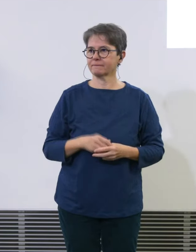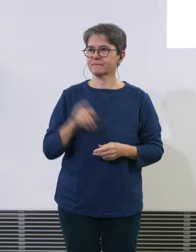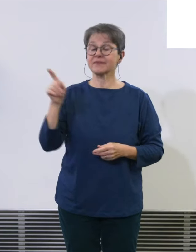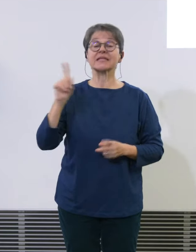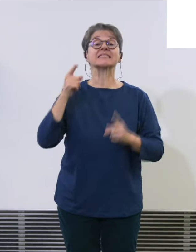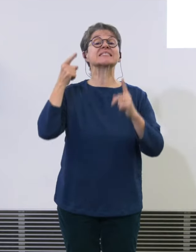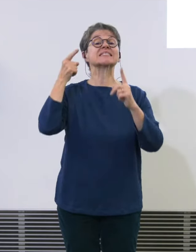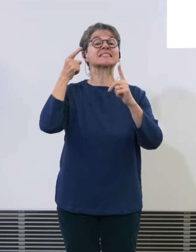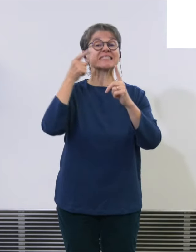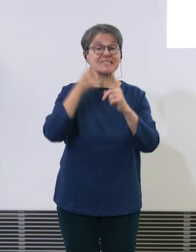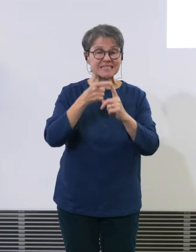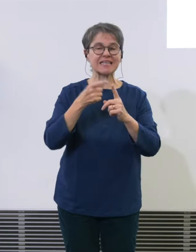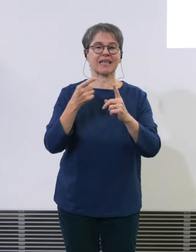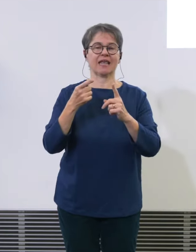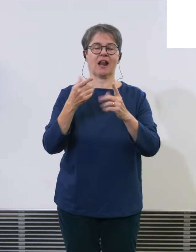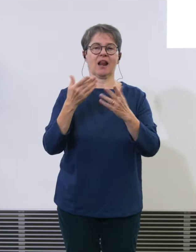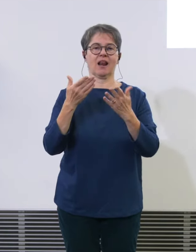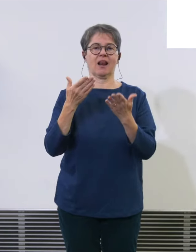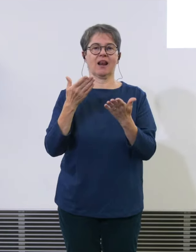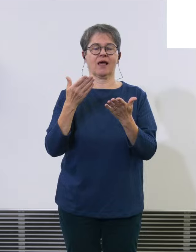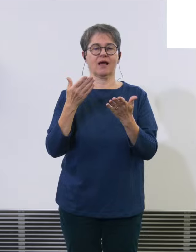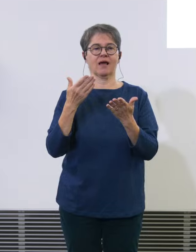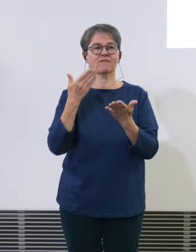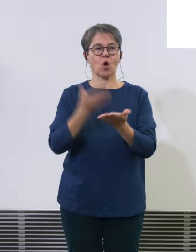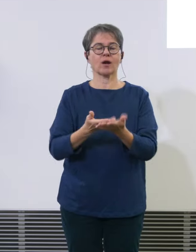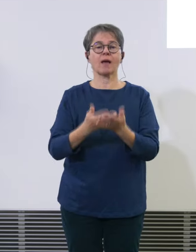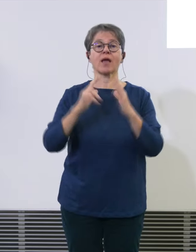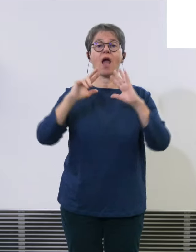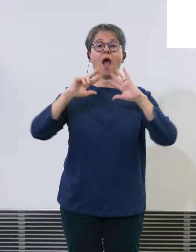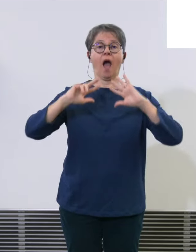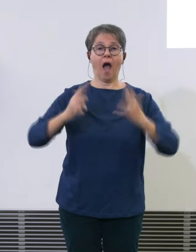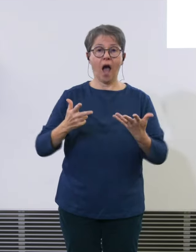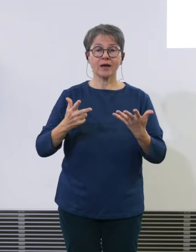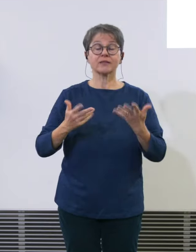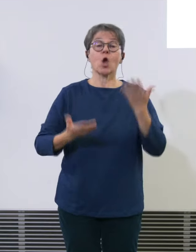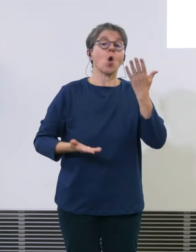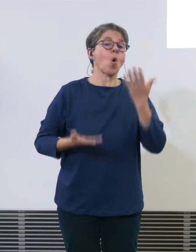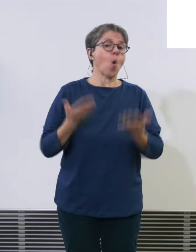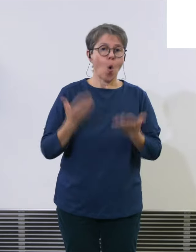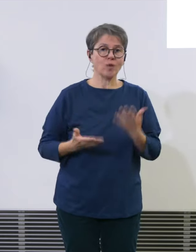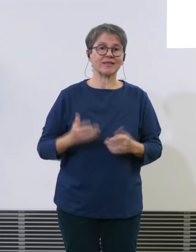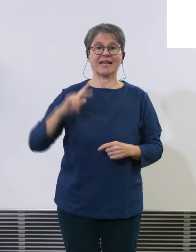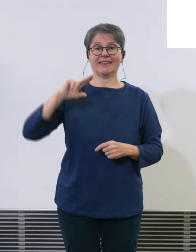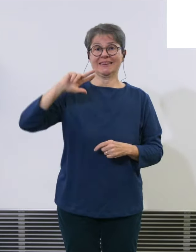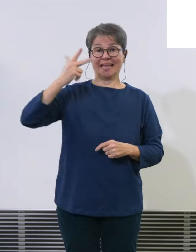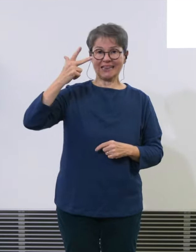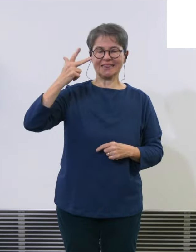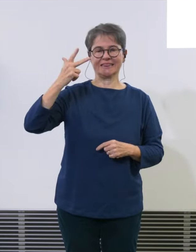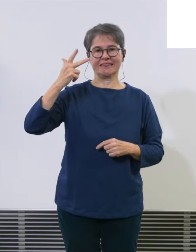oder also 8. oder 3. und nicht und also es ist nicht kumulativ sondern es muss eines von den zwei Zielen